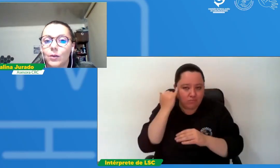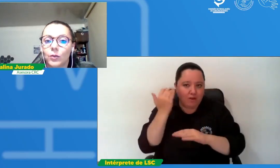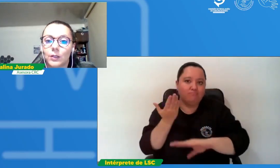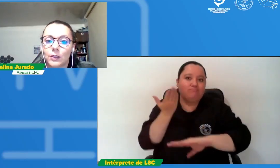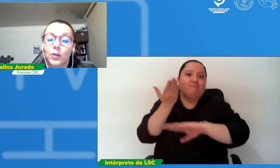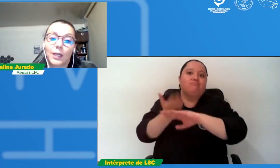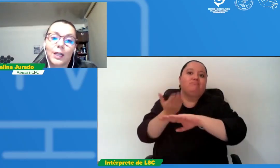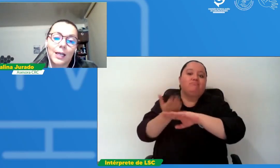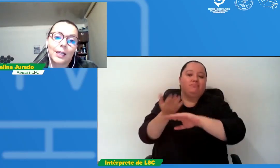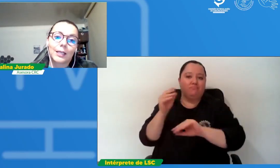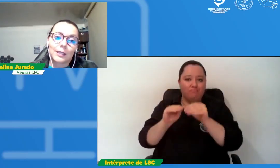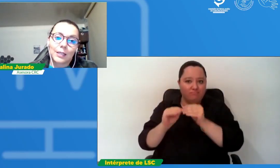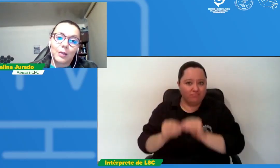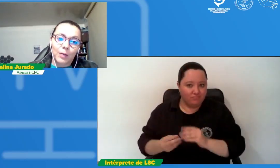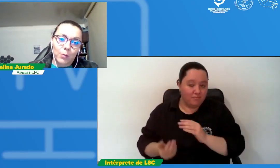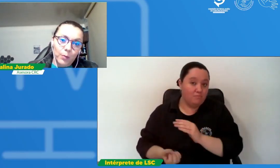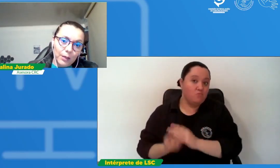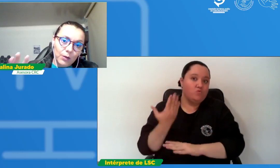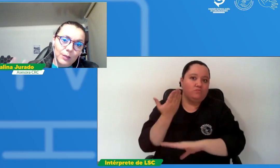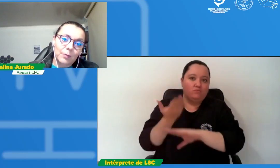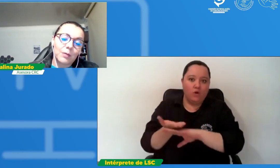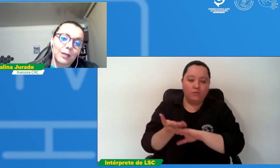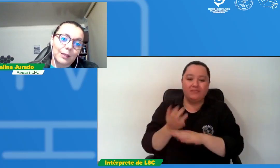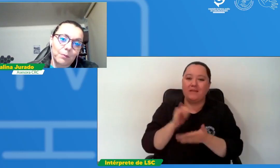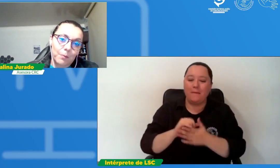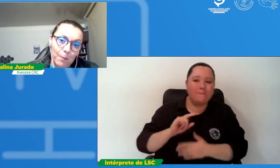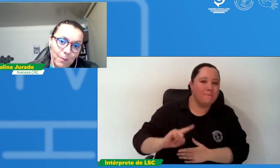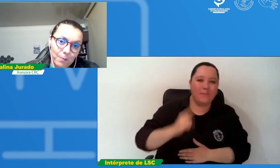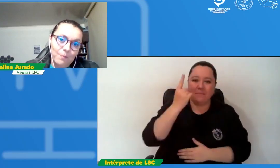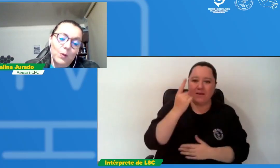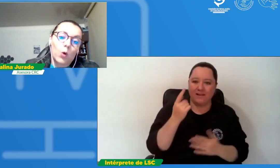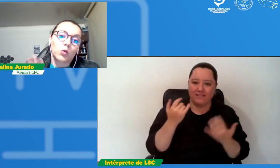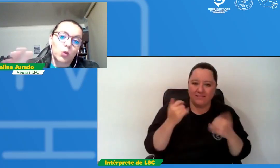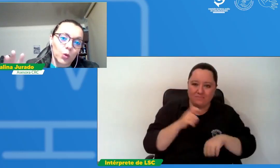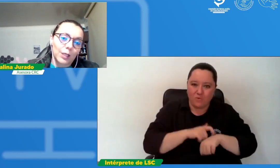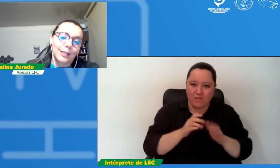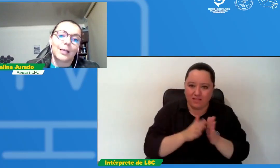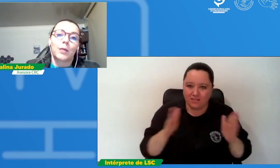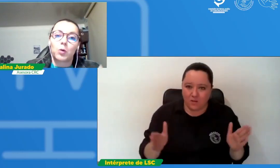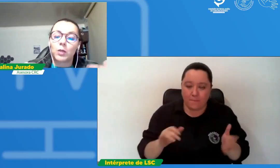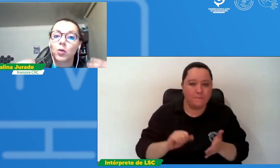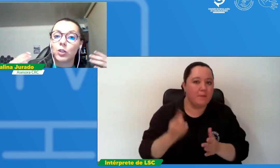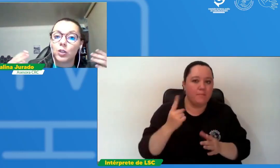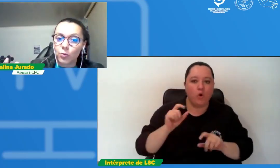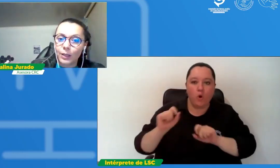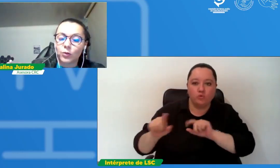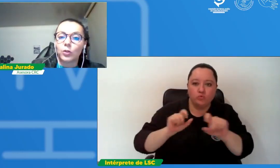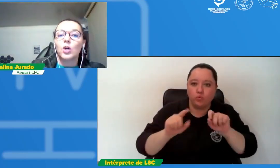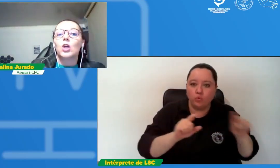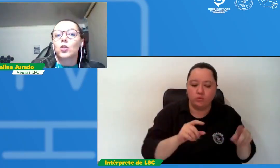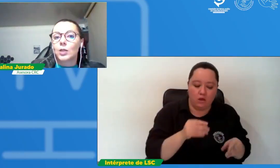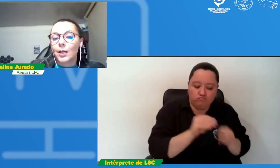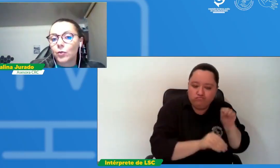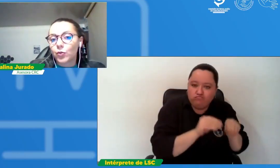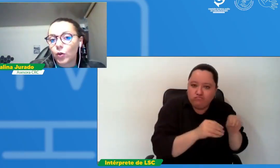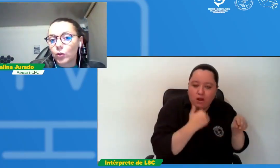yo creería que este primer momento esa primer consulta que se hará por medio de un instrumento nos dará a nosotros